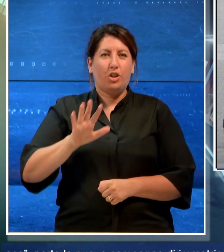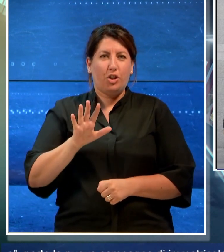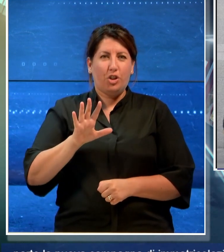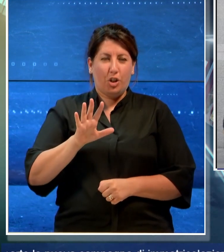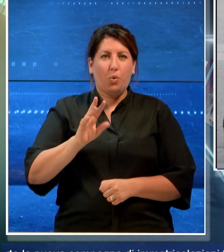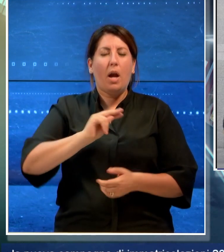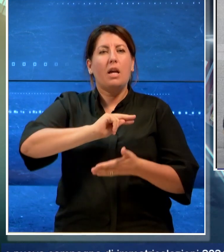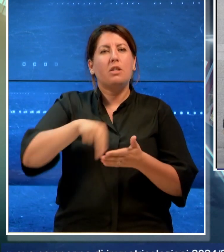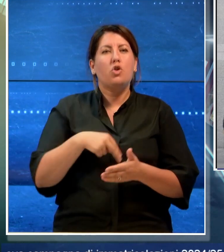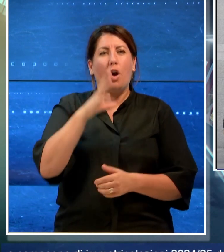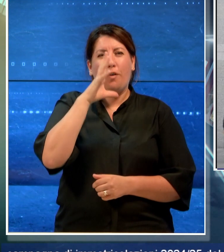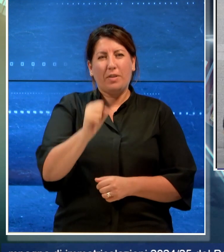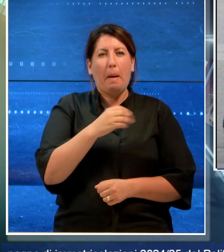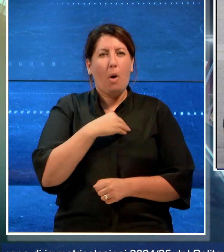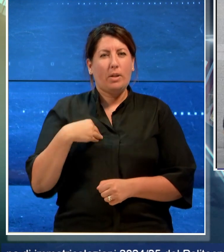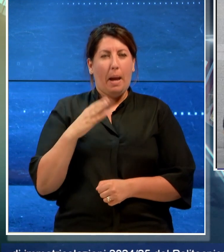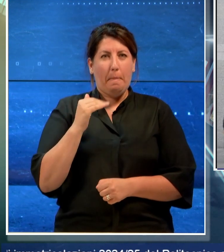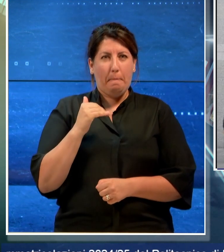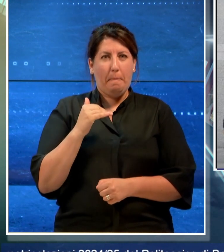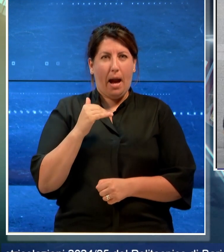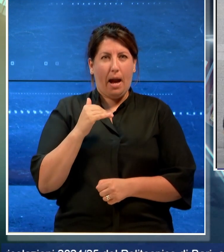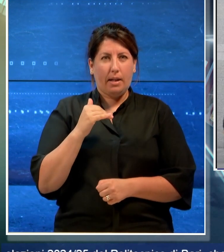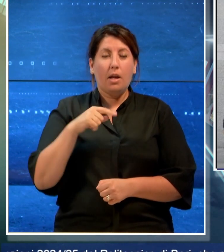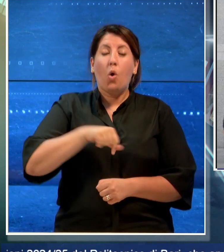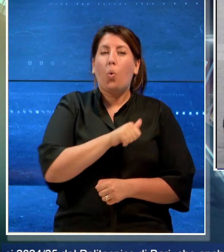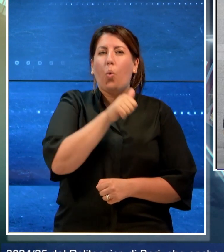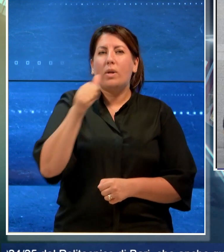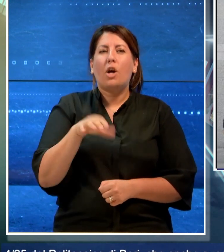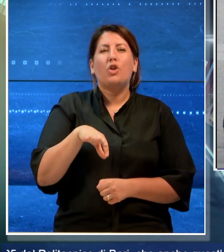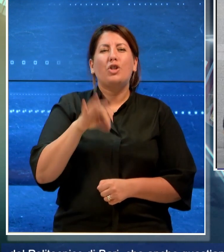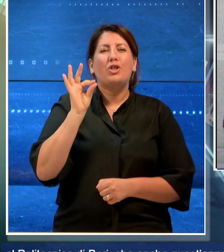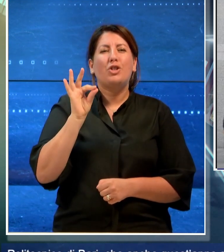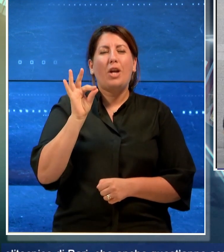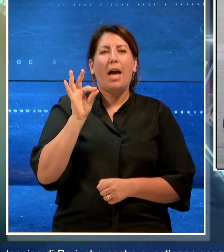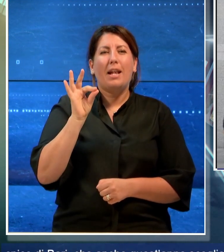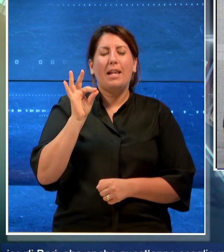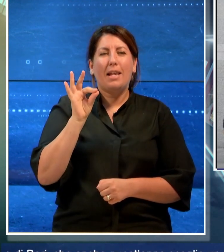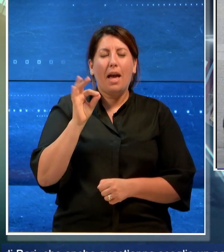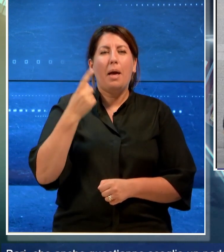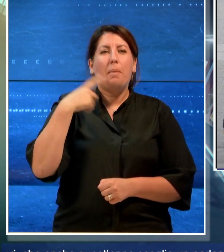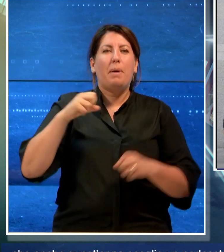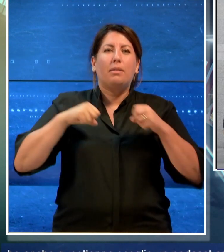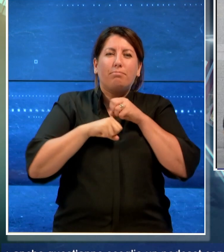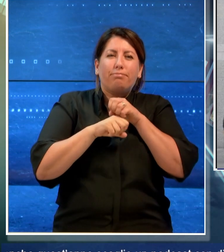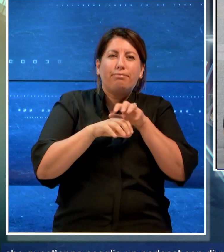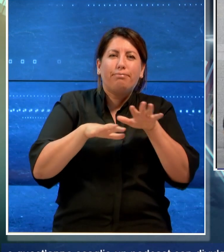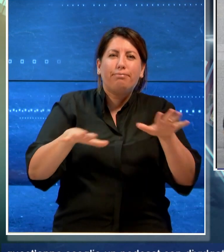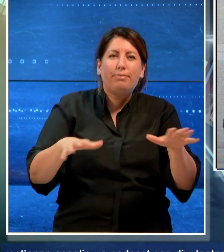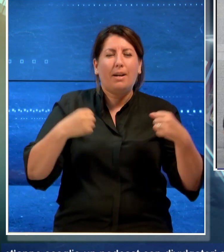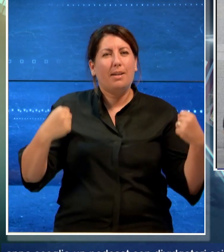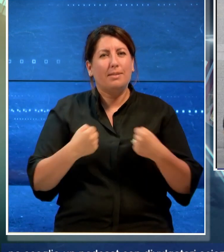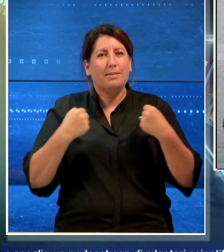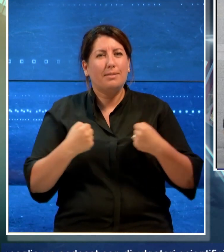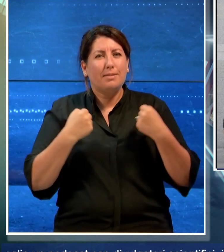Politecnico di Bari che anche quest'anno sceglie un podcast con divulgatori scientifici, influencer e youtubers